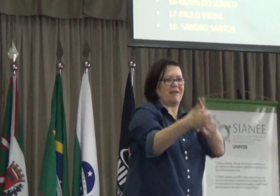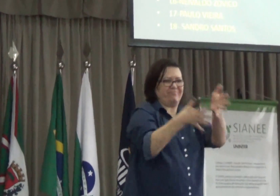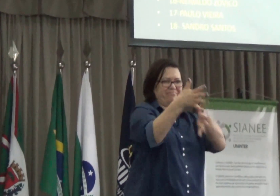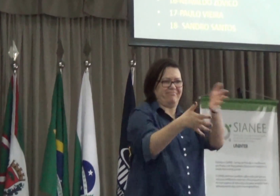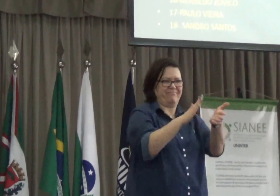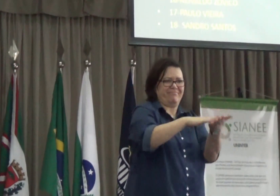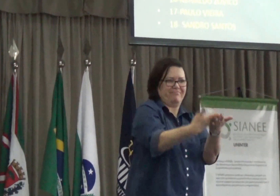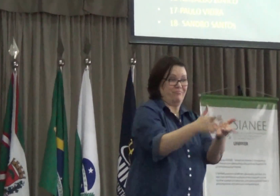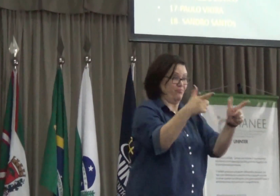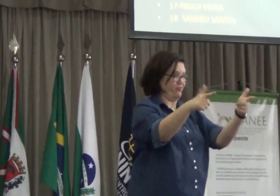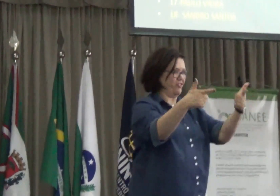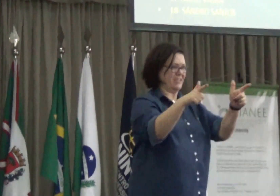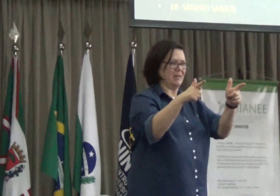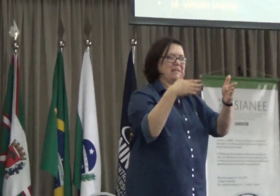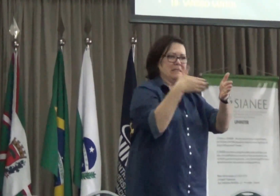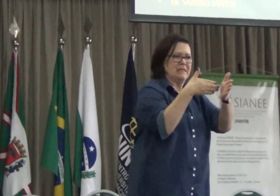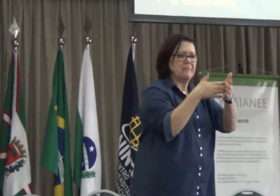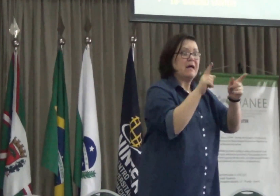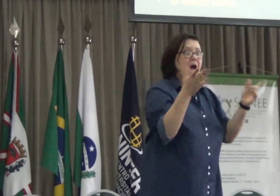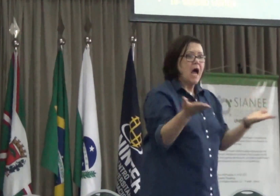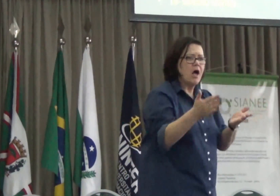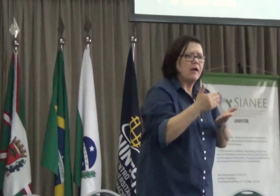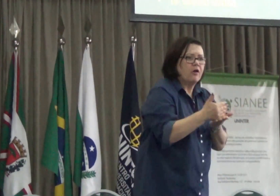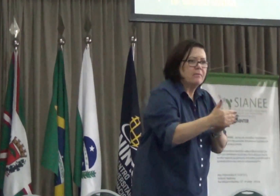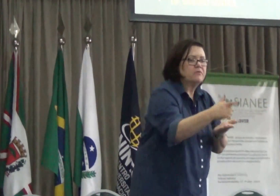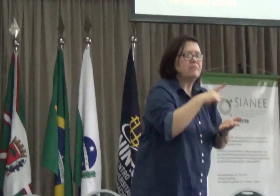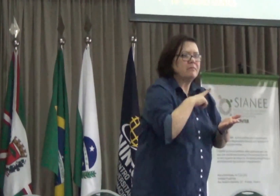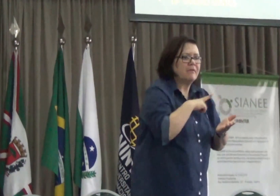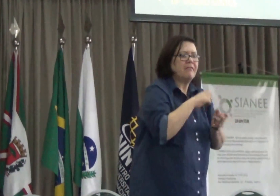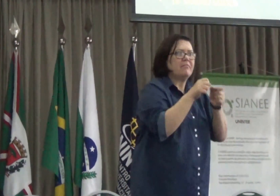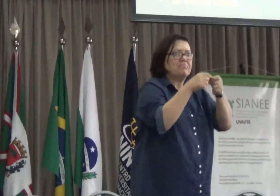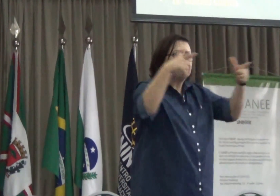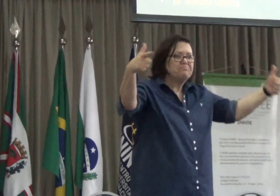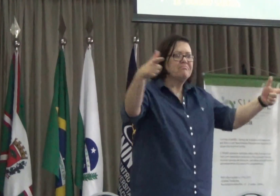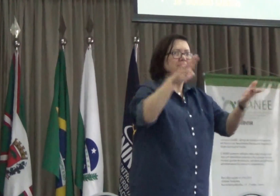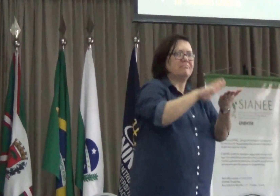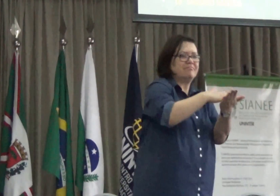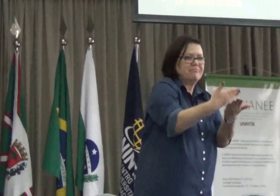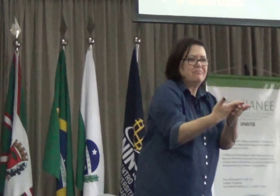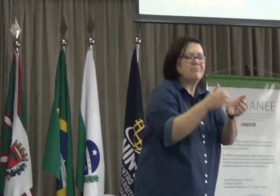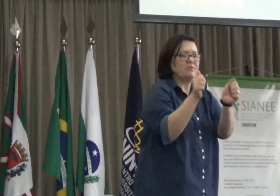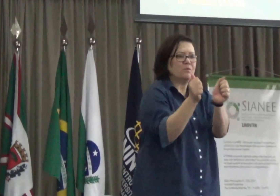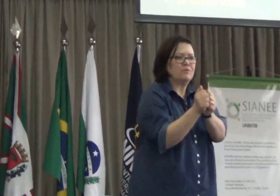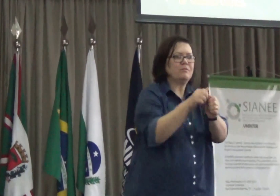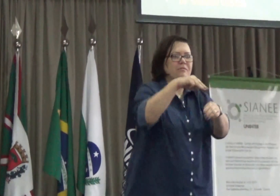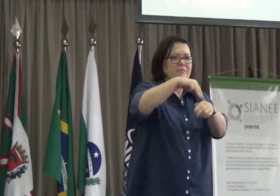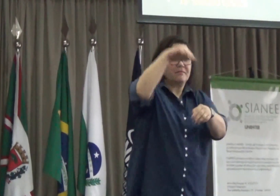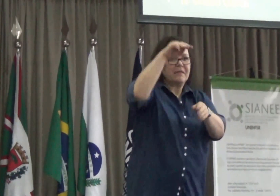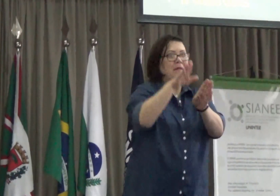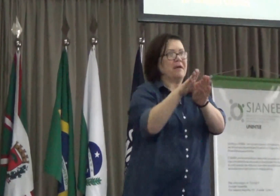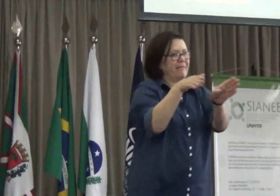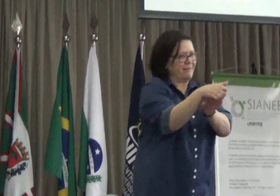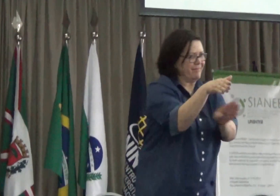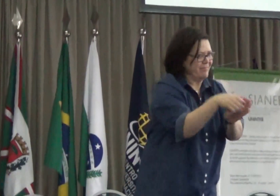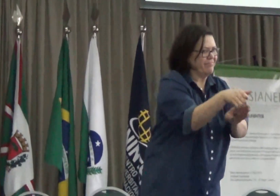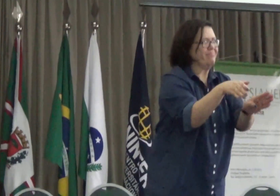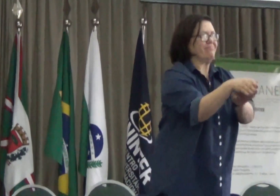foram vencidas, né? Porque antes não tínhamos acessibilidade, não tínhamos intérpretes e